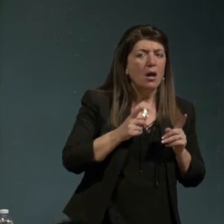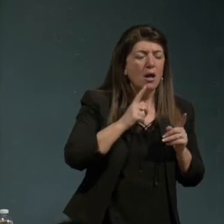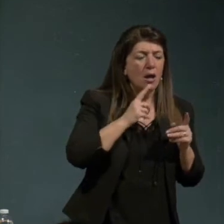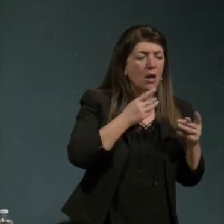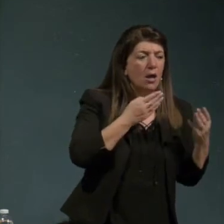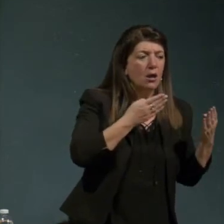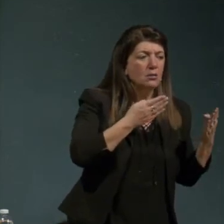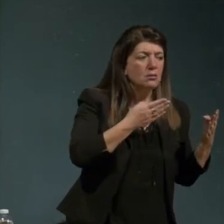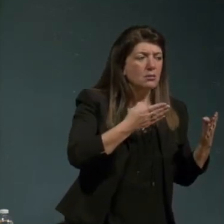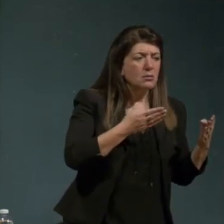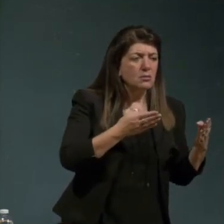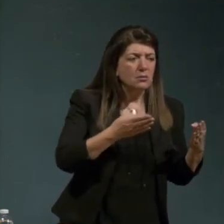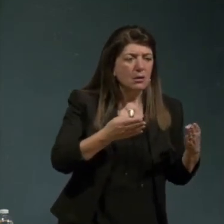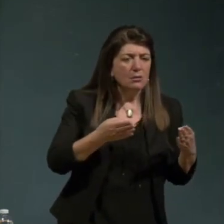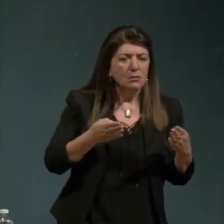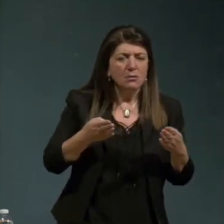'ensegnanza